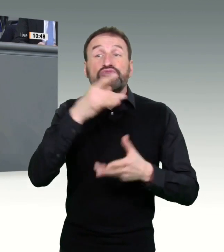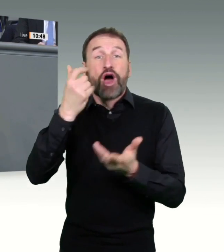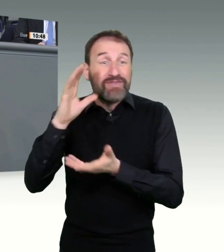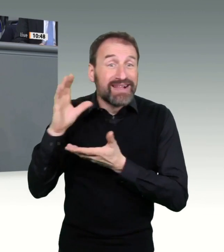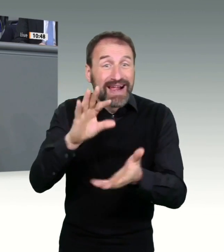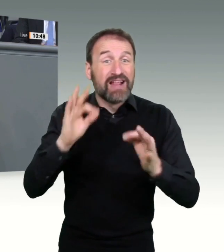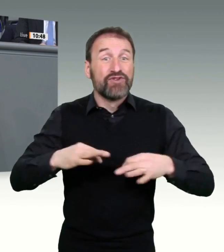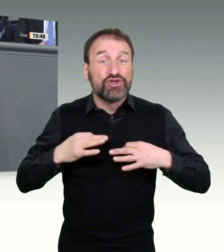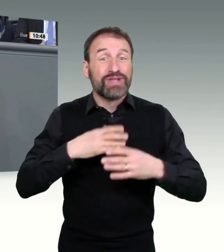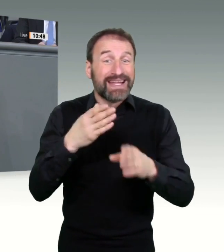Leute das nicht durchschauen.